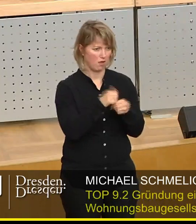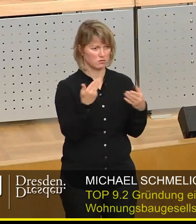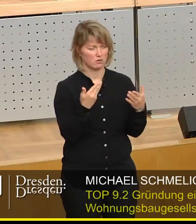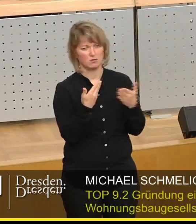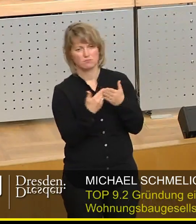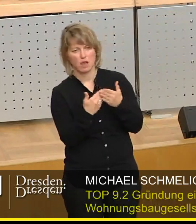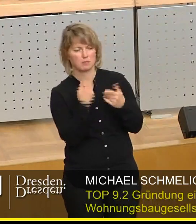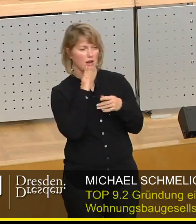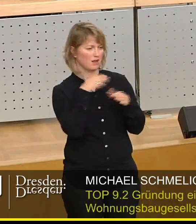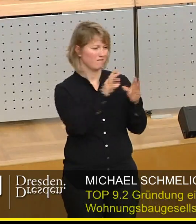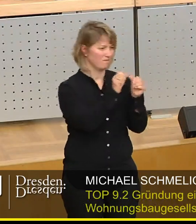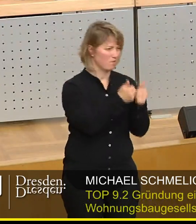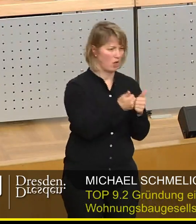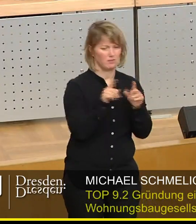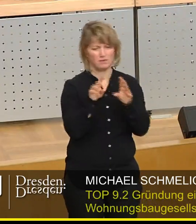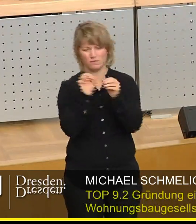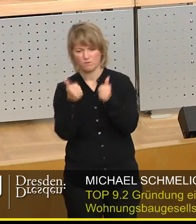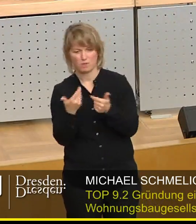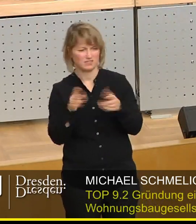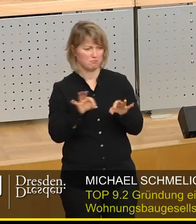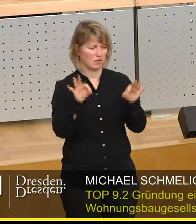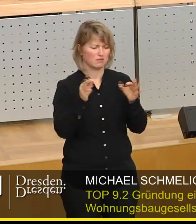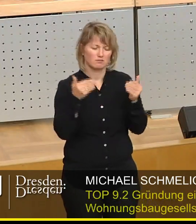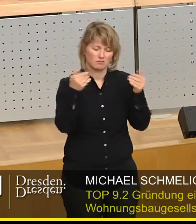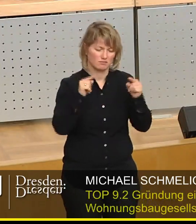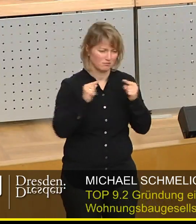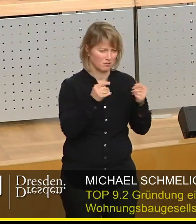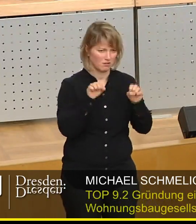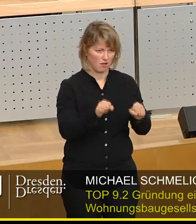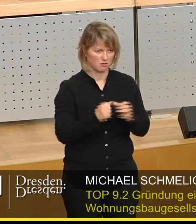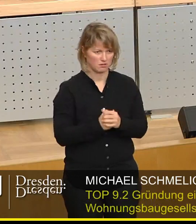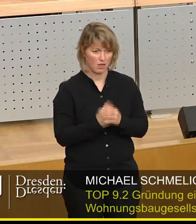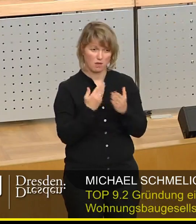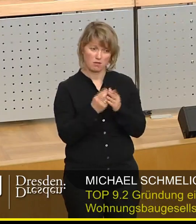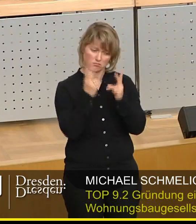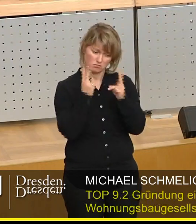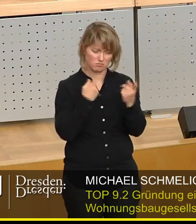oder die andere Form besser ist. Aber wir sind verpflichtet,